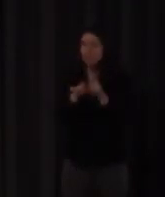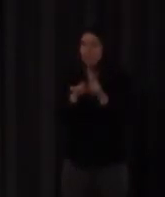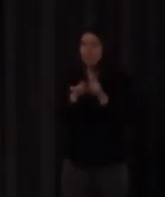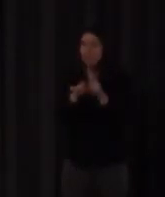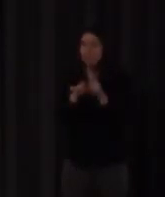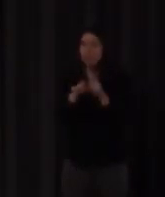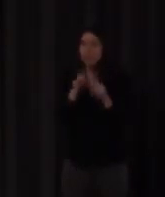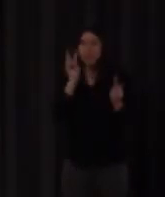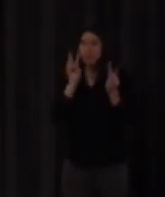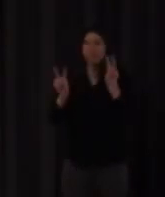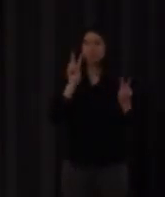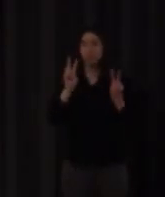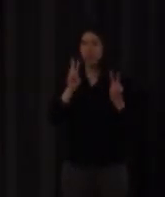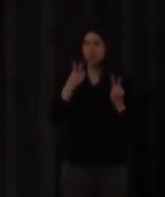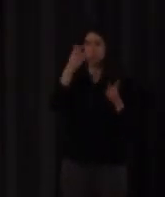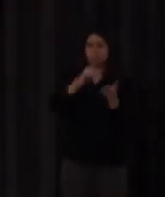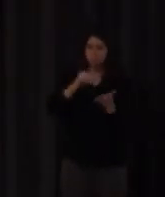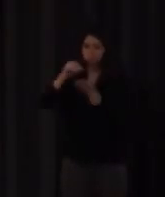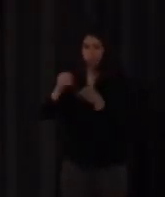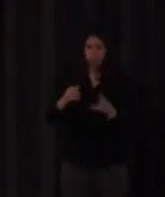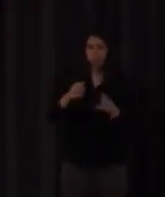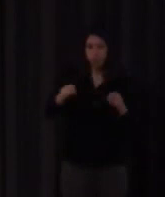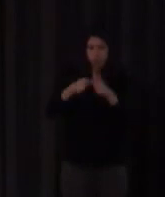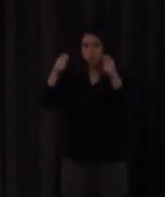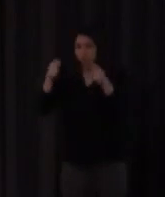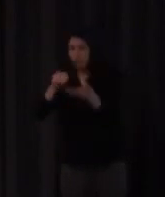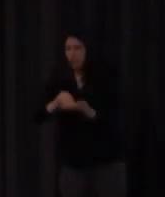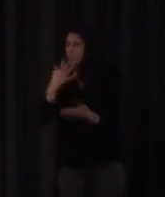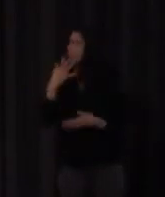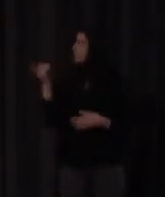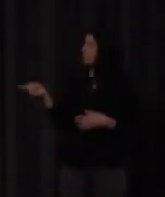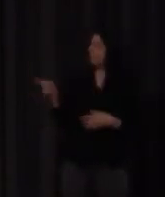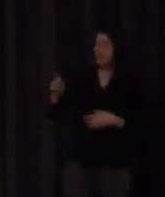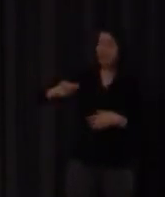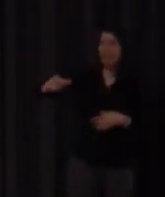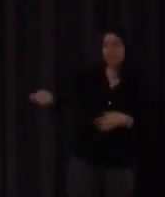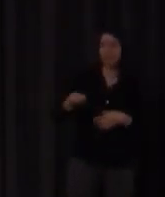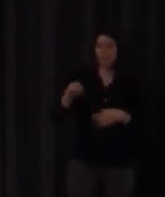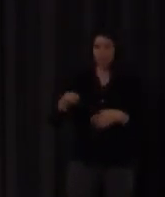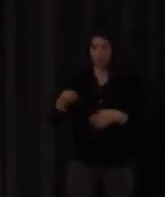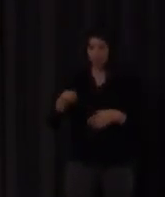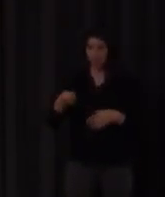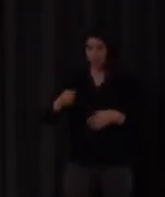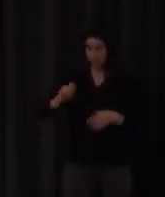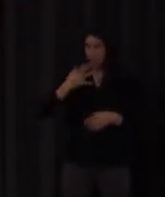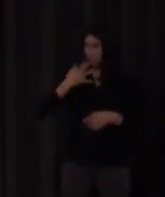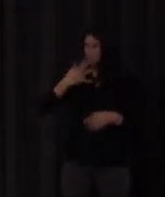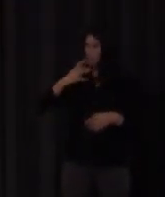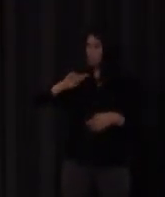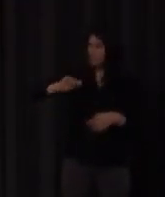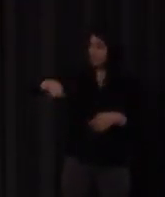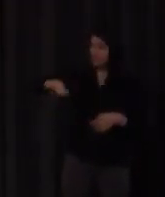es por ejemplo el signo espada que primero tiene un giro y a continuación